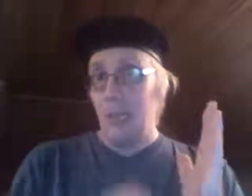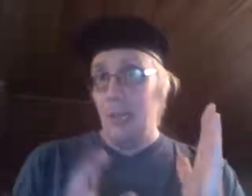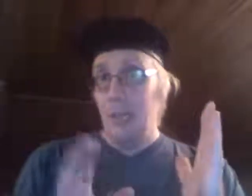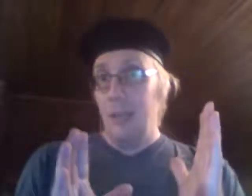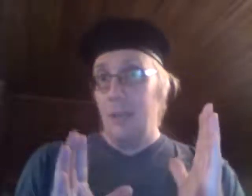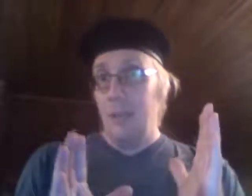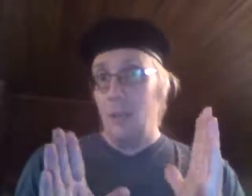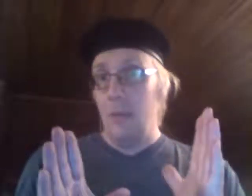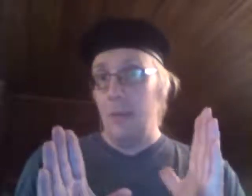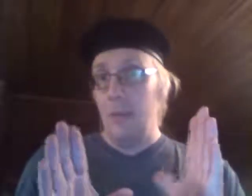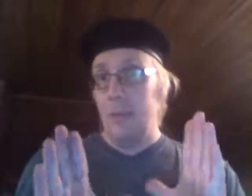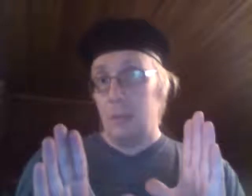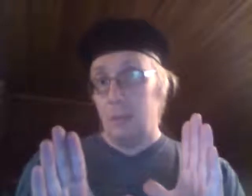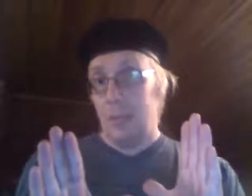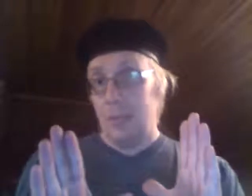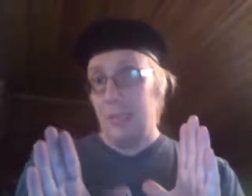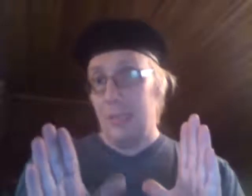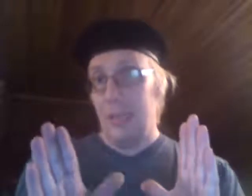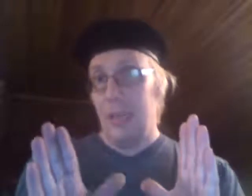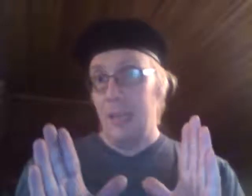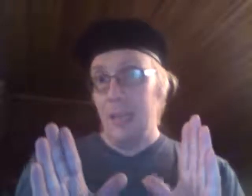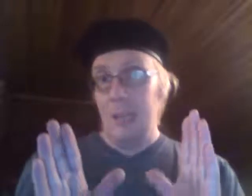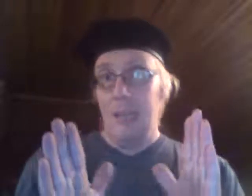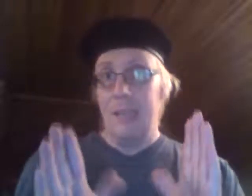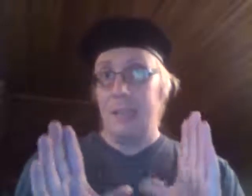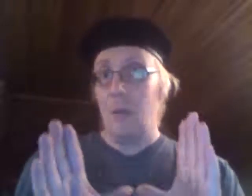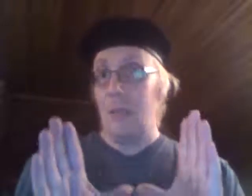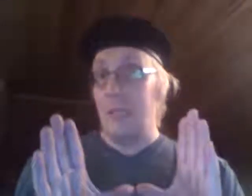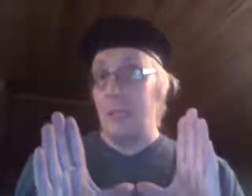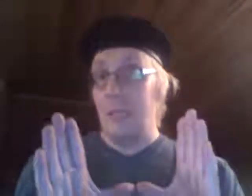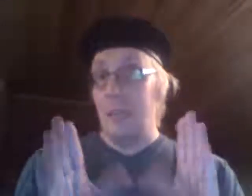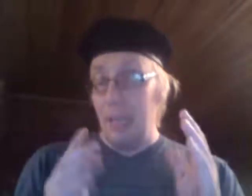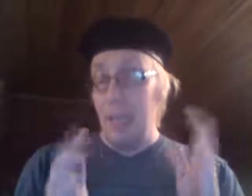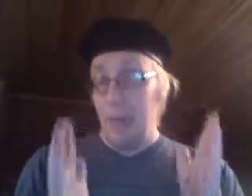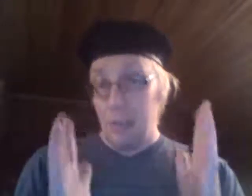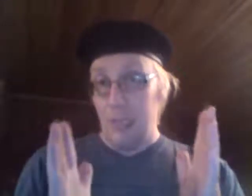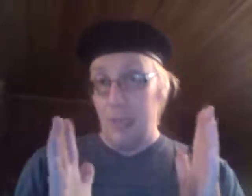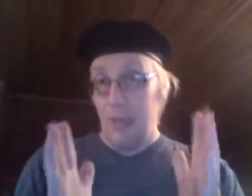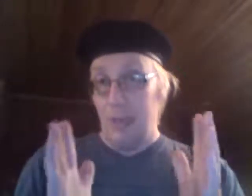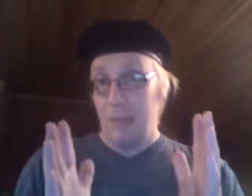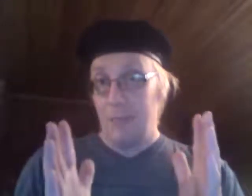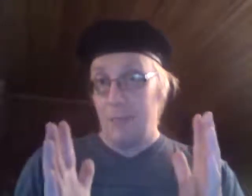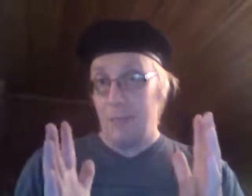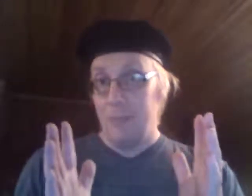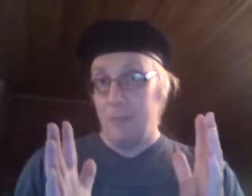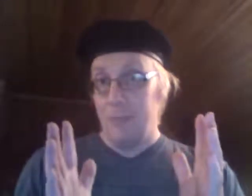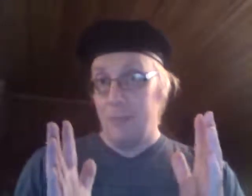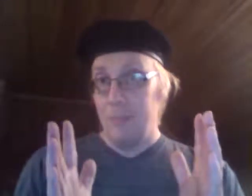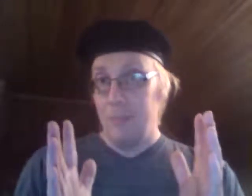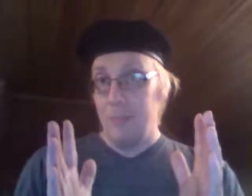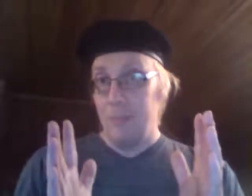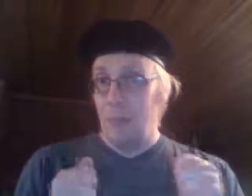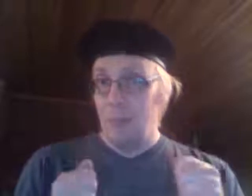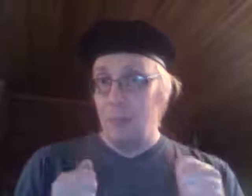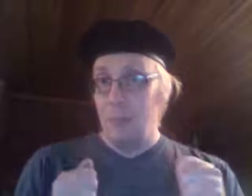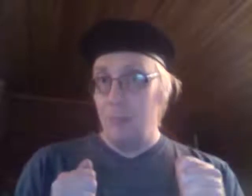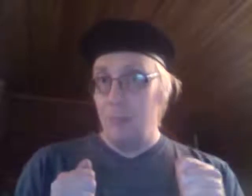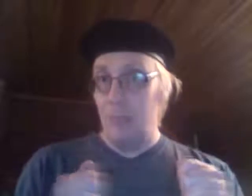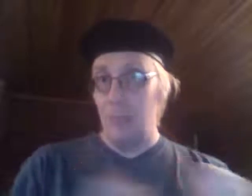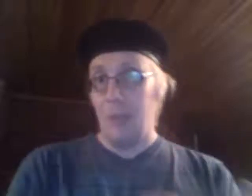ilmastosodan sen takia, että se yrittää saada hillidioksidia vähemmäksi? No, katsotaan